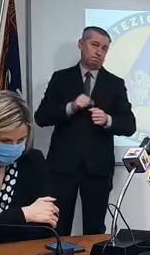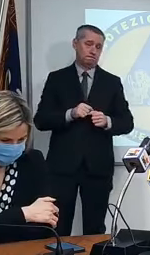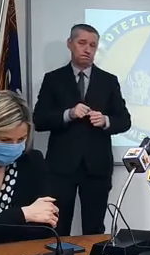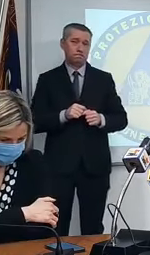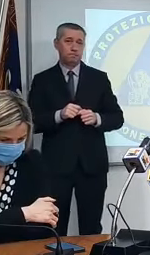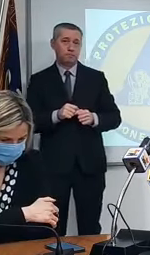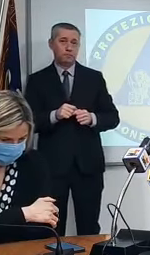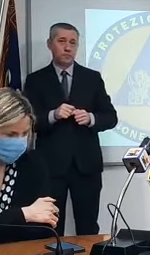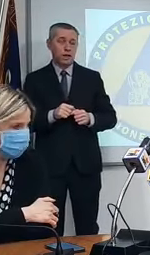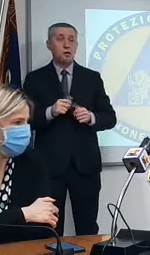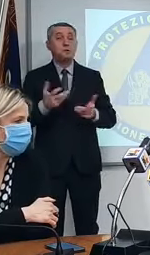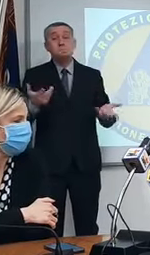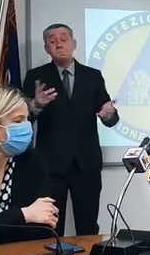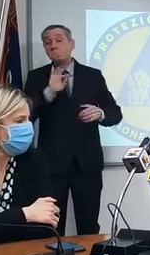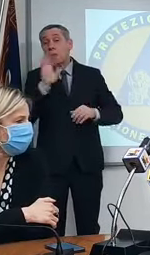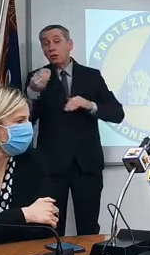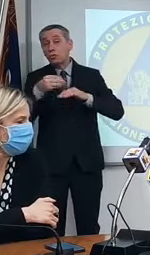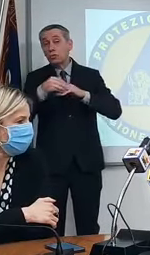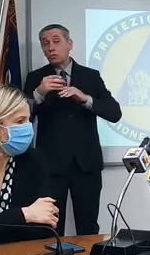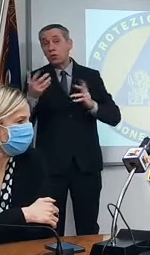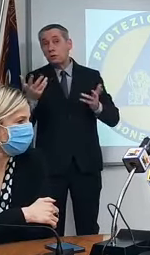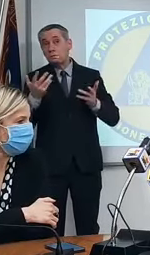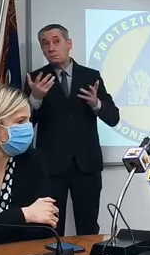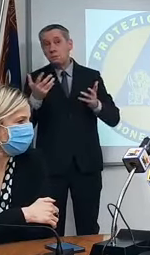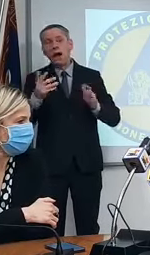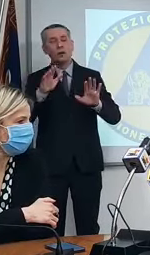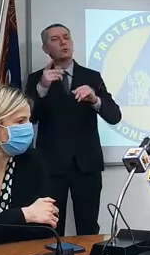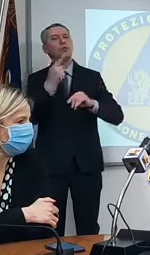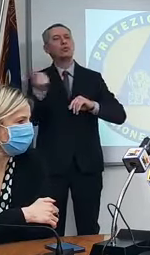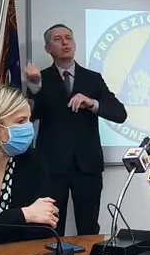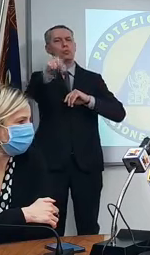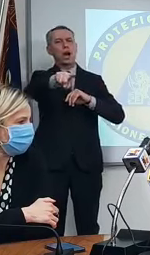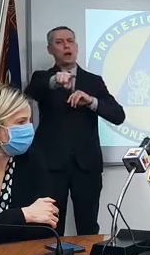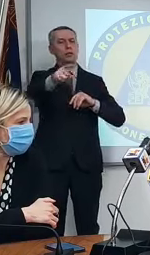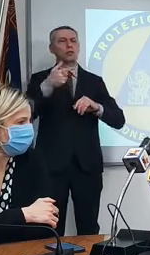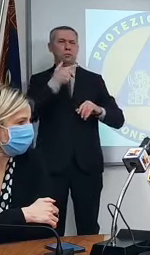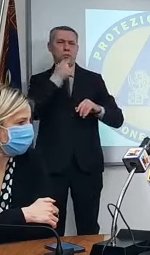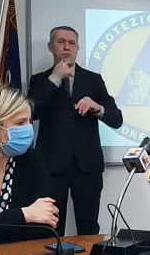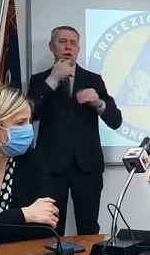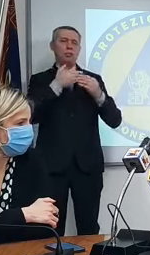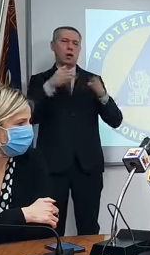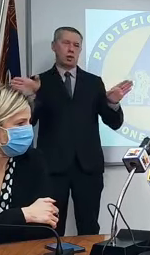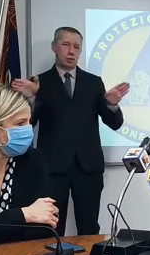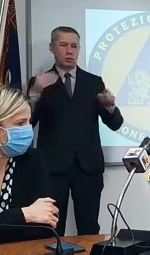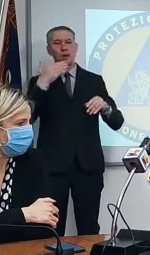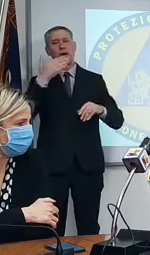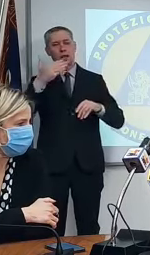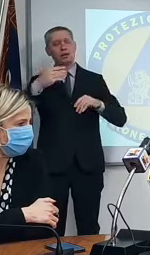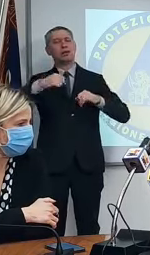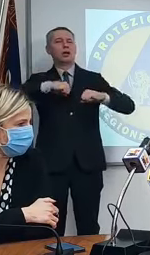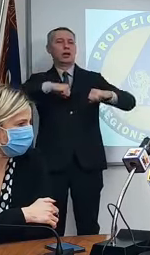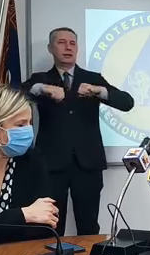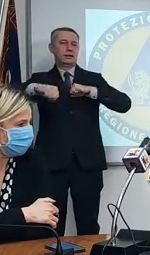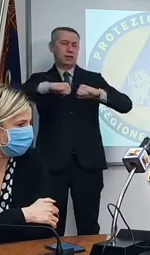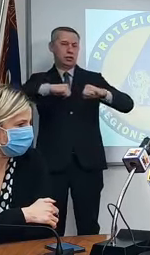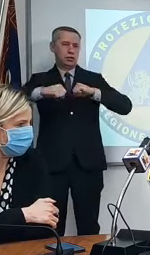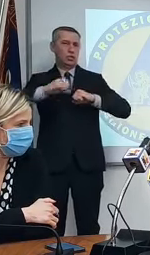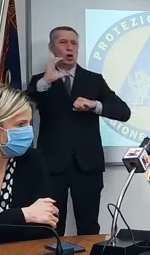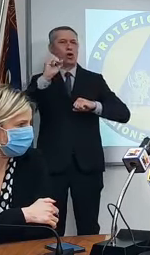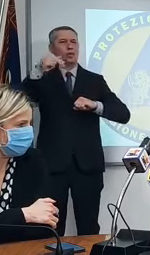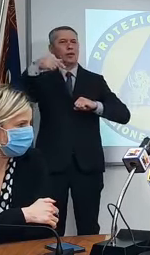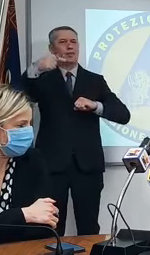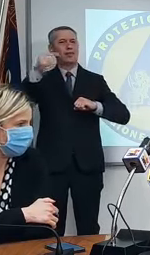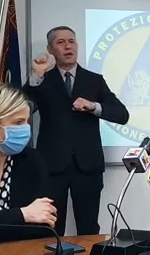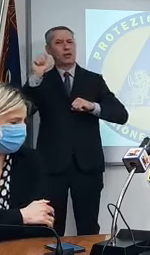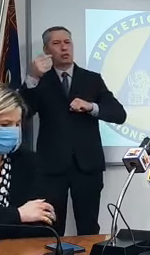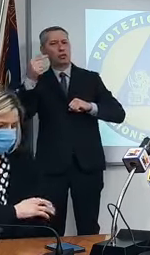Non ho altro da aggiungere, se non dirvi, che domani c'è una bella apertura. Ringrazio il direttore Contatto, perché dopo